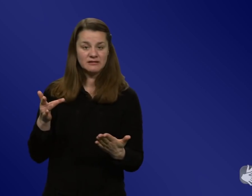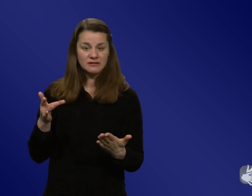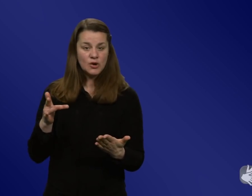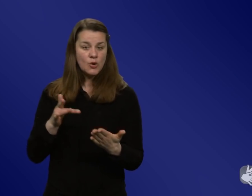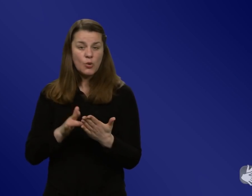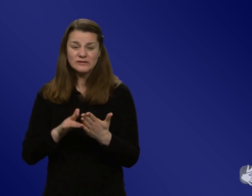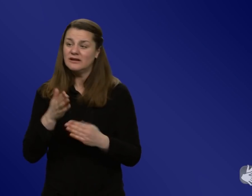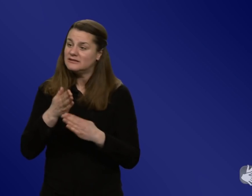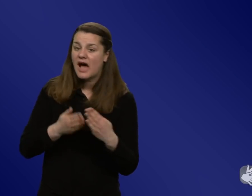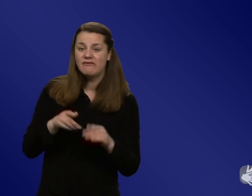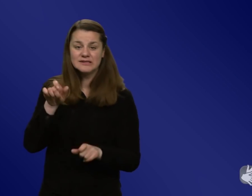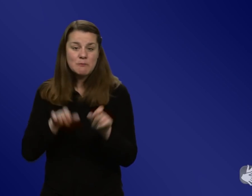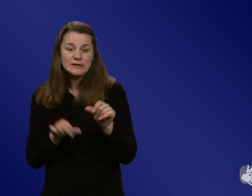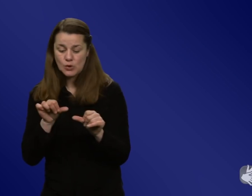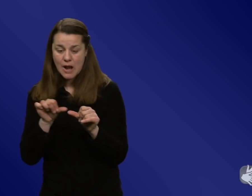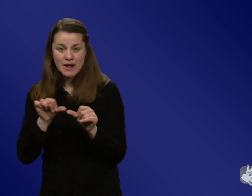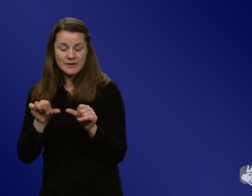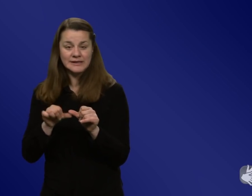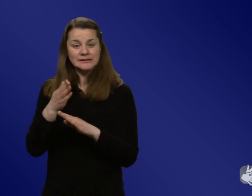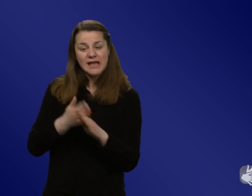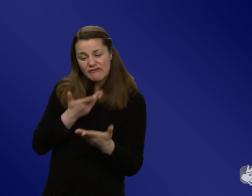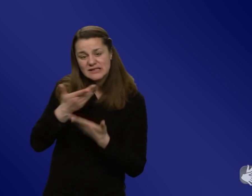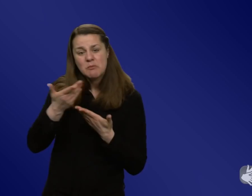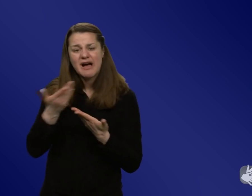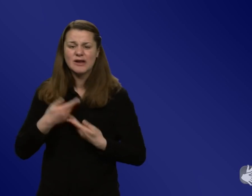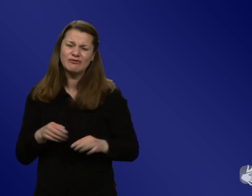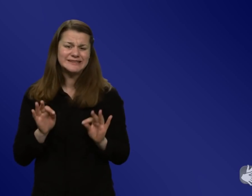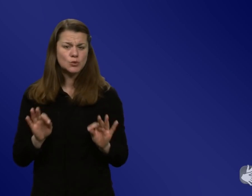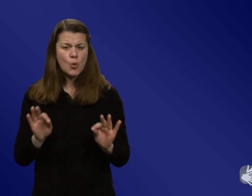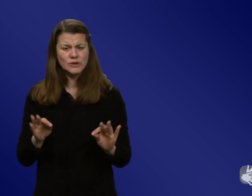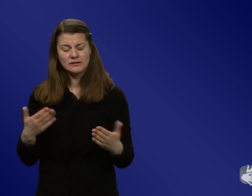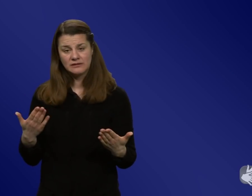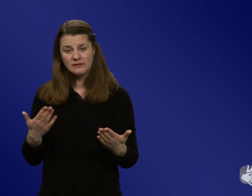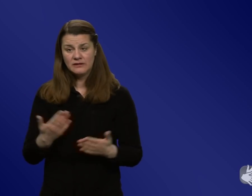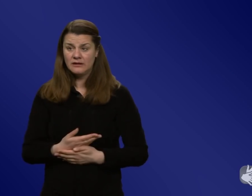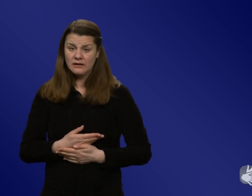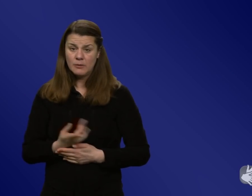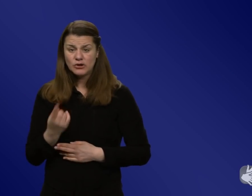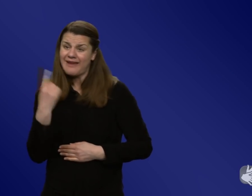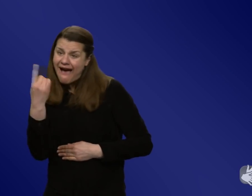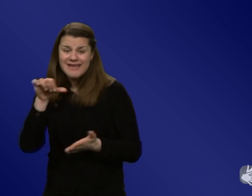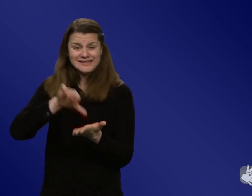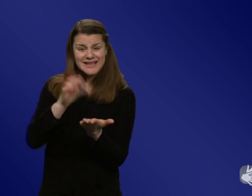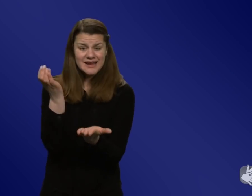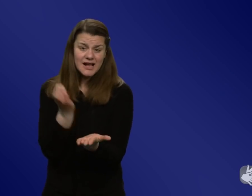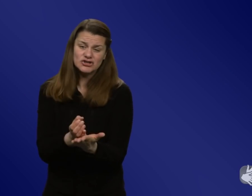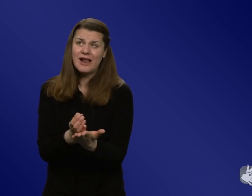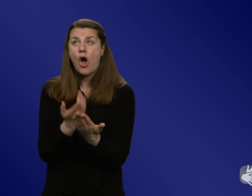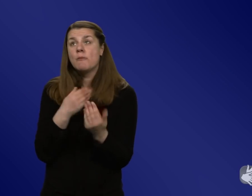nicht jeder die gleiche oder gute Beratung hat. Deswegen, also man muss ja nicht immer alles zentralistisch betrachten. Aber ich glaube, hier würde man schon